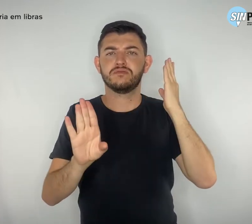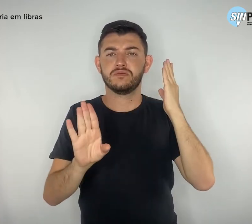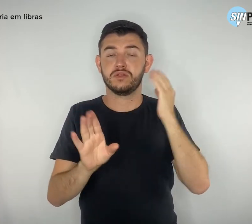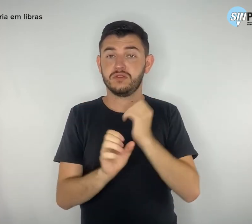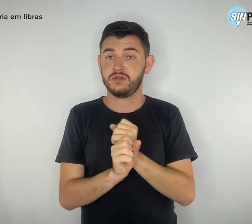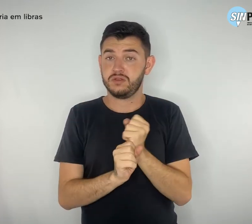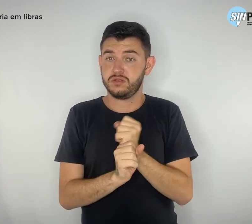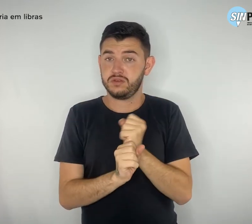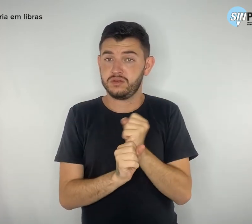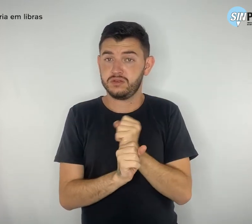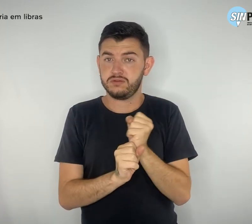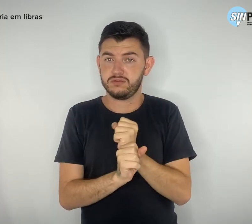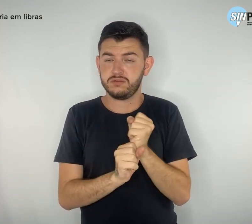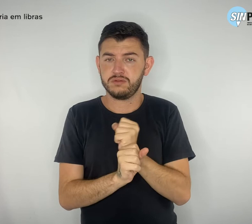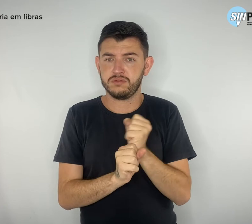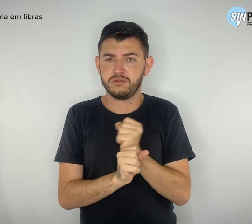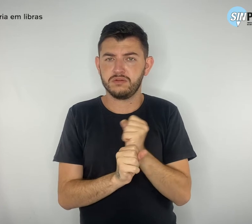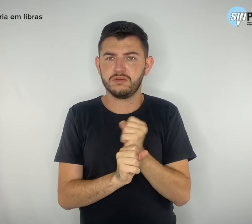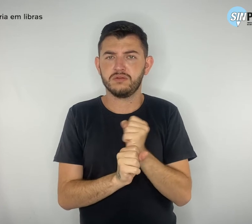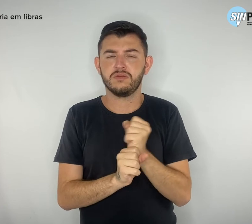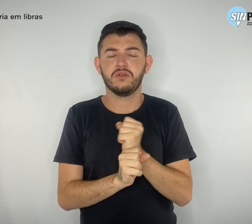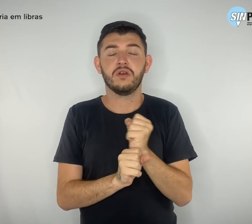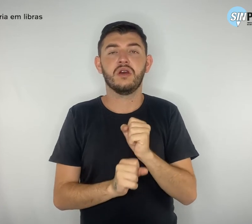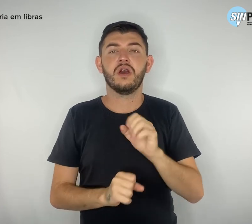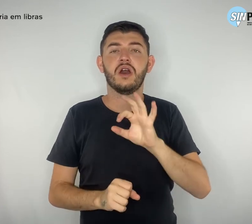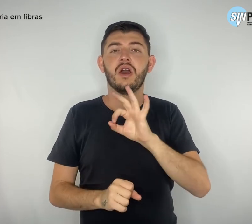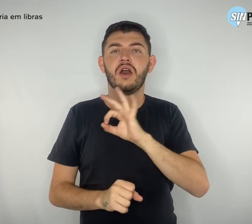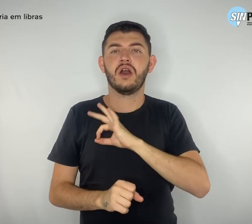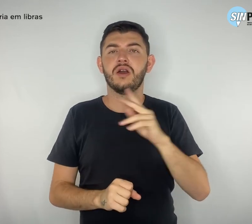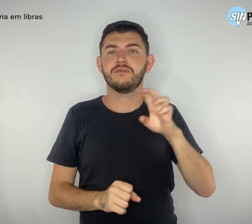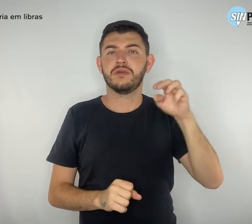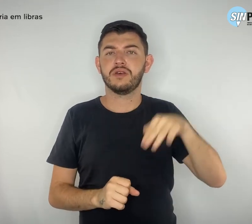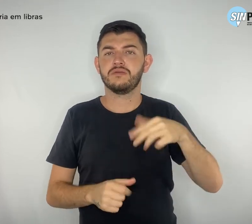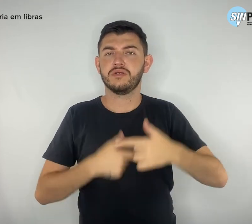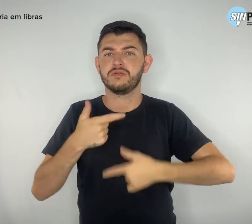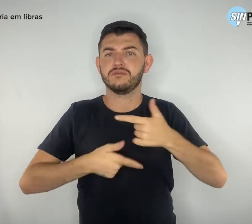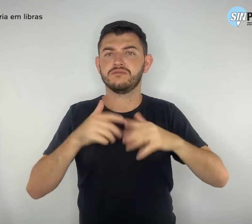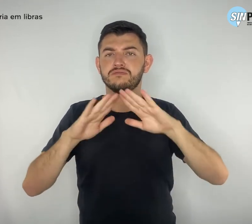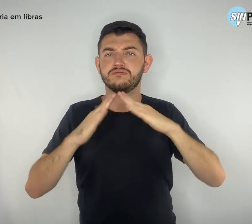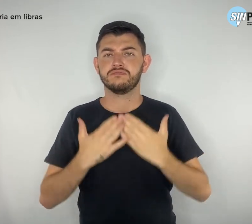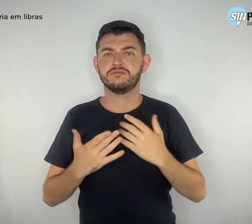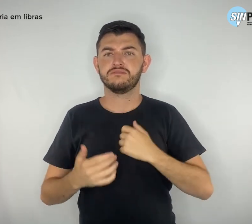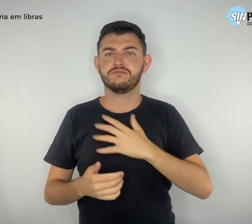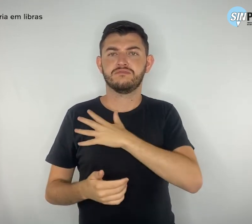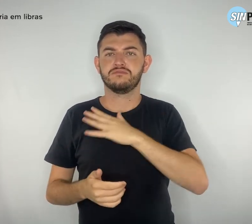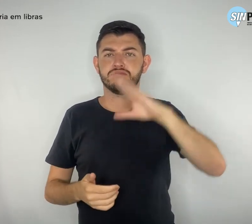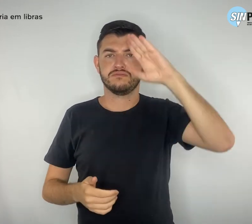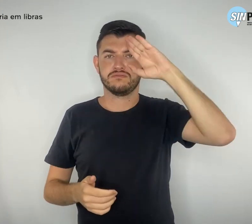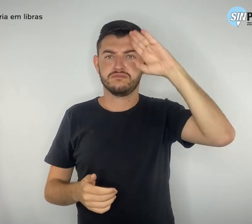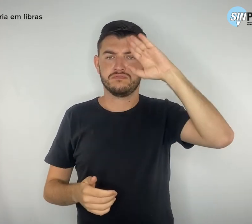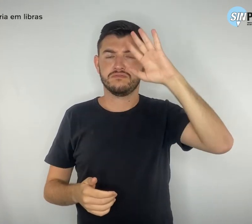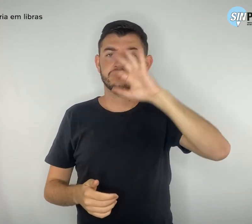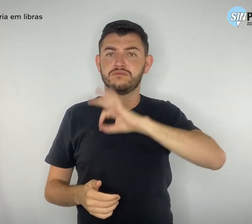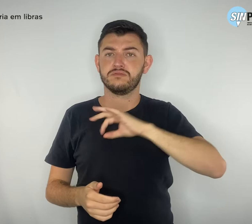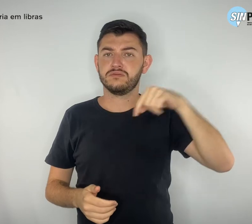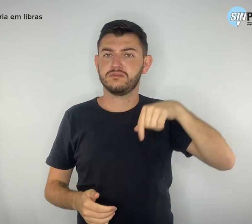Polícia Militar, que atua nas escolas militarizadas do Distrito Federal, já agrediu estudantes,